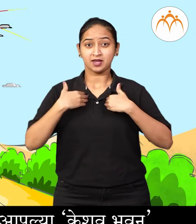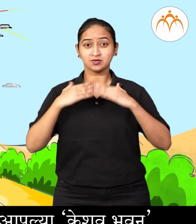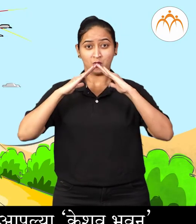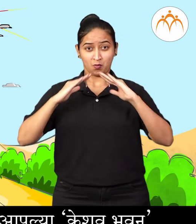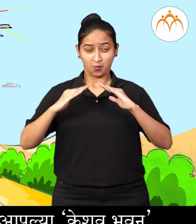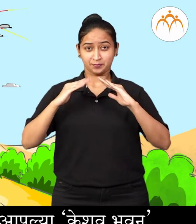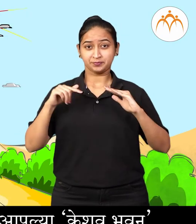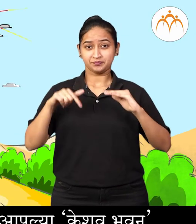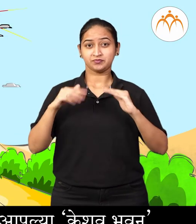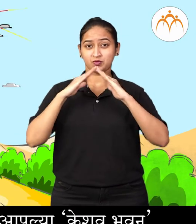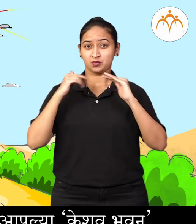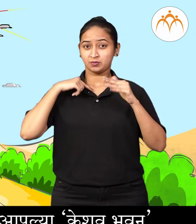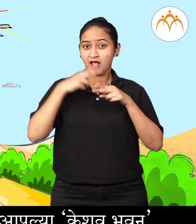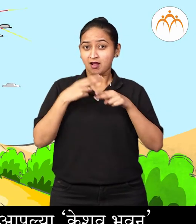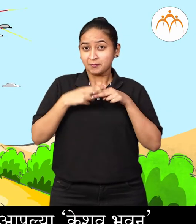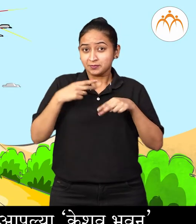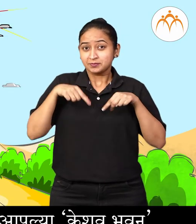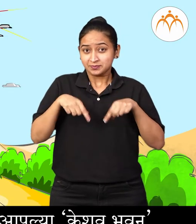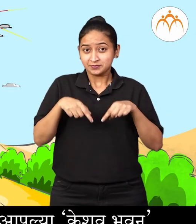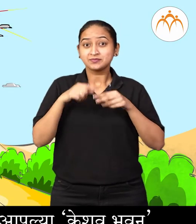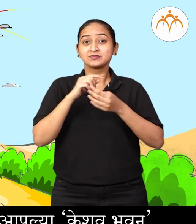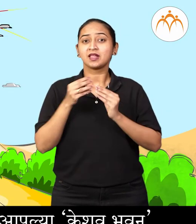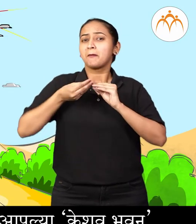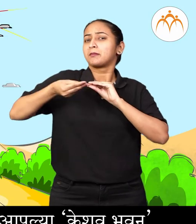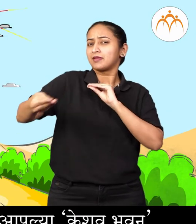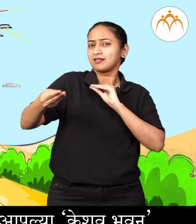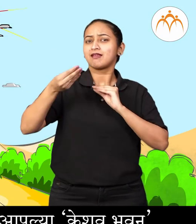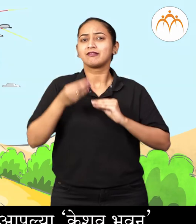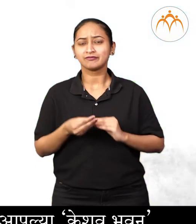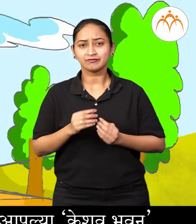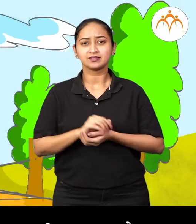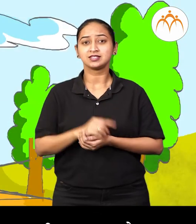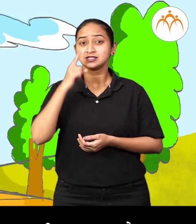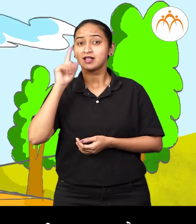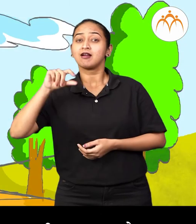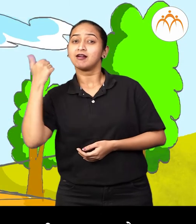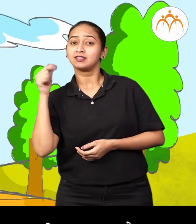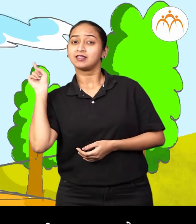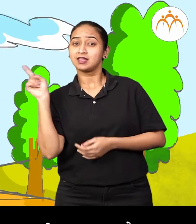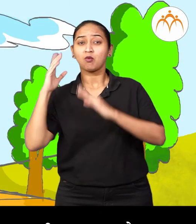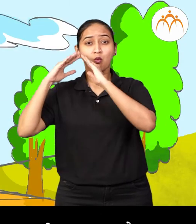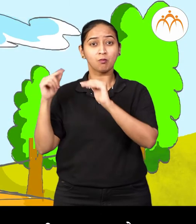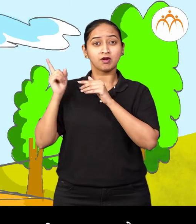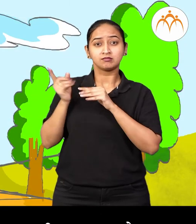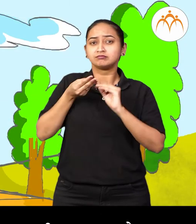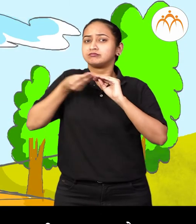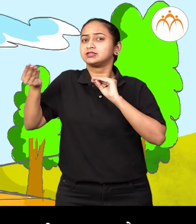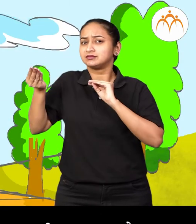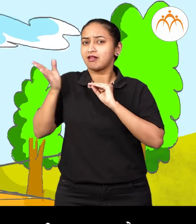पसून मन्जे आपले केशव भूवन पसून जवले दीपाचा घरा पसून लक्षुमी निवास पसून नहीं जवले